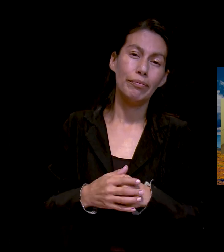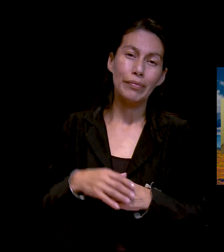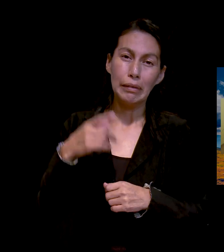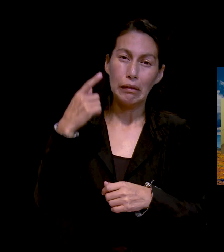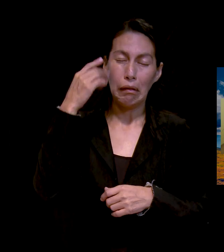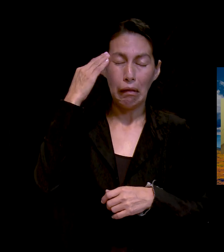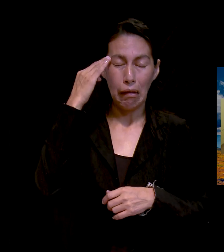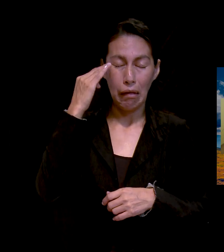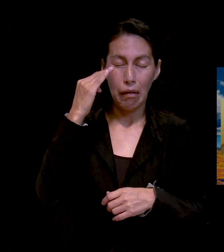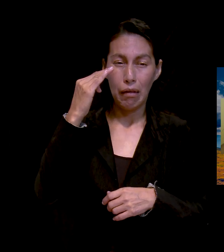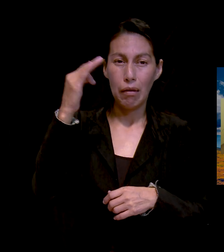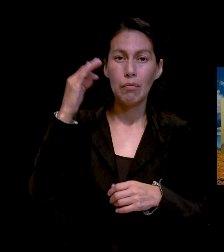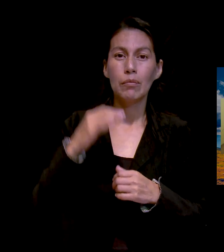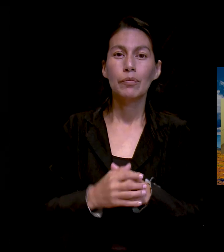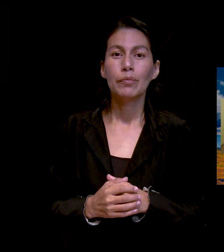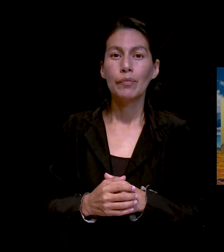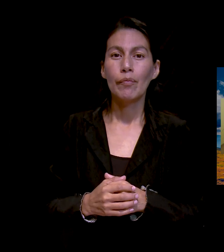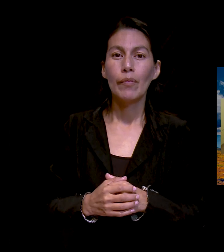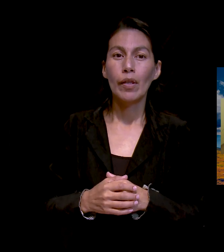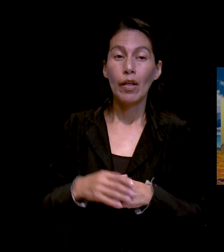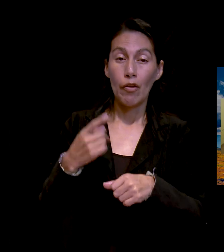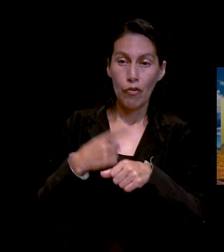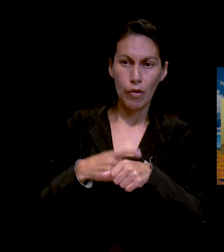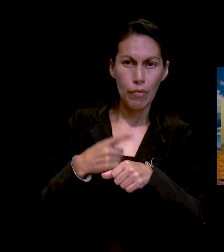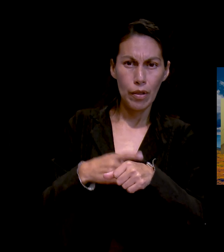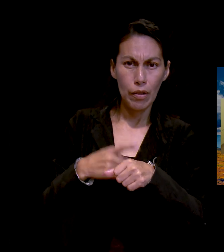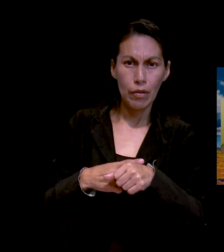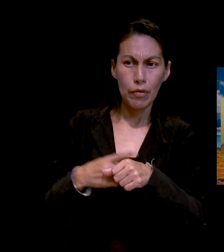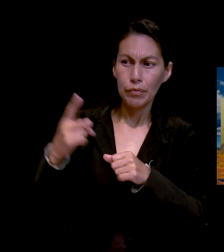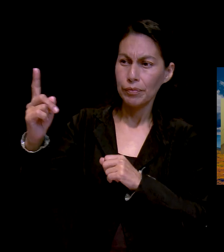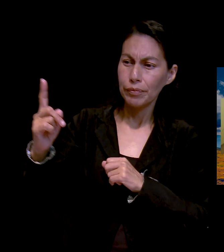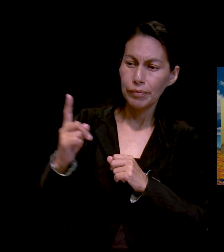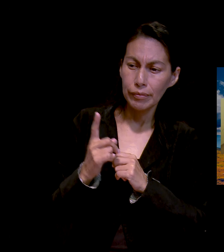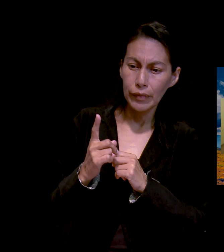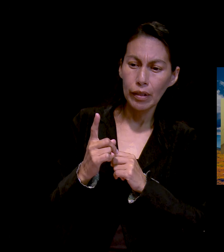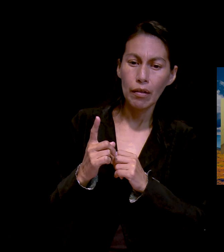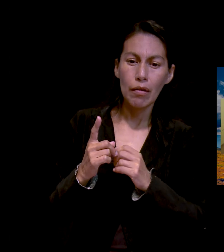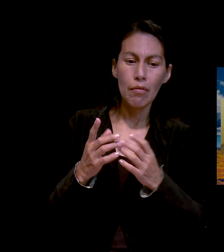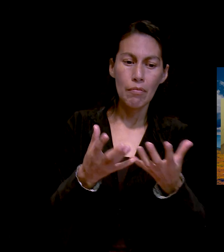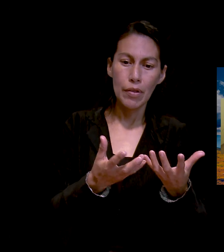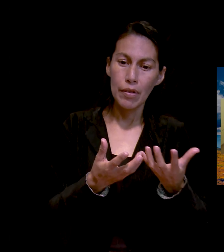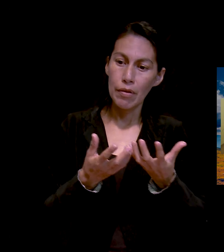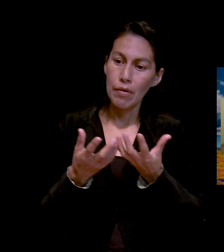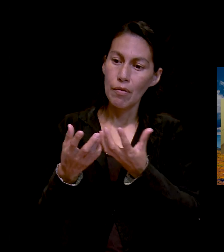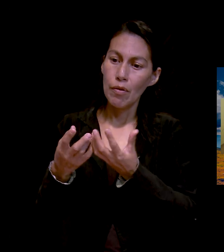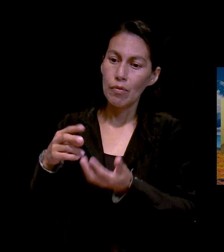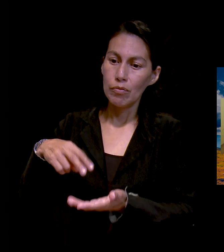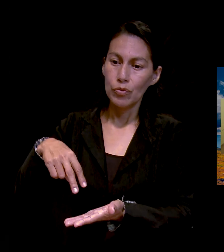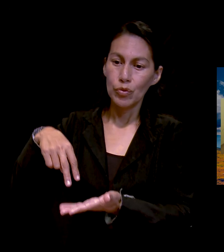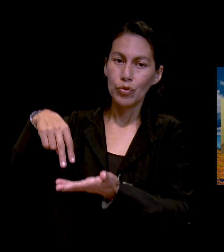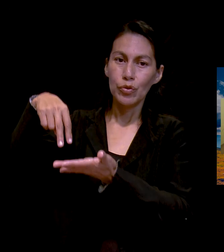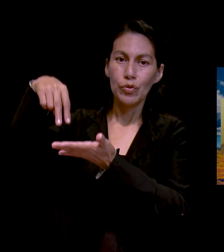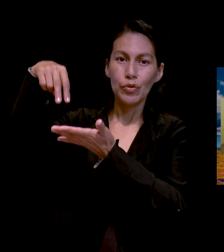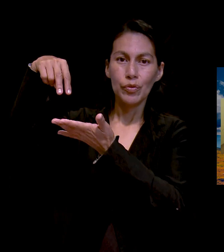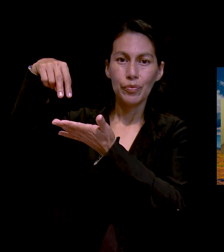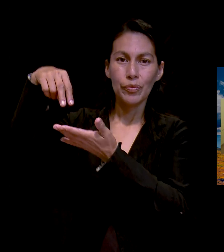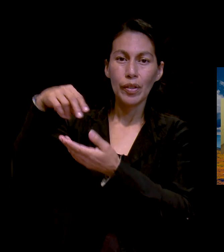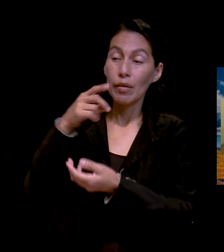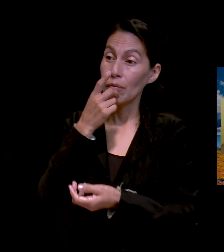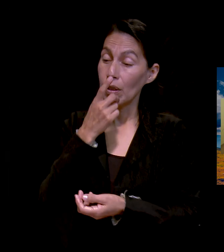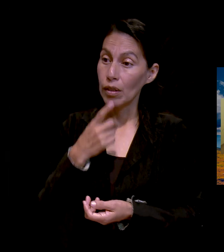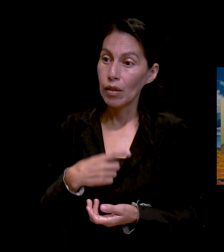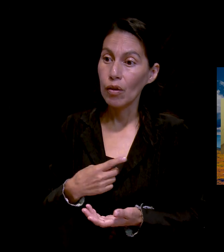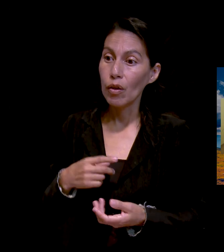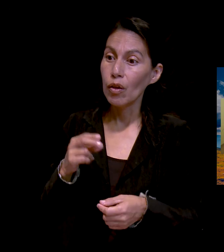el elevador donde salen del quirófano y otra vez el doctor me dijo, no sé qué tienen,